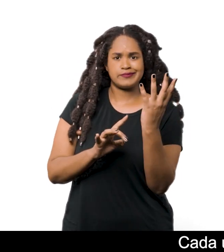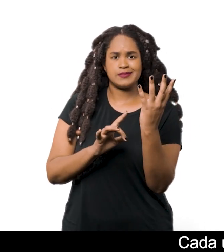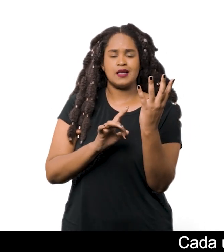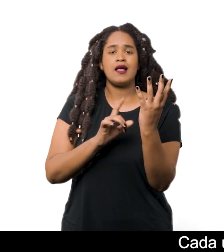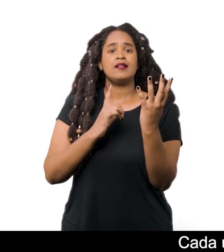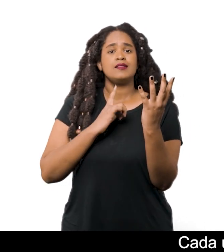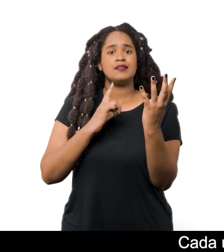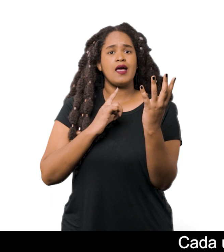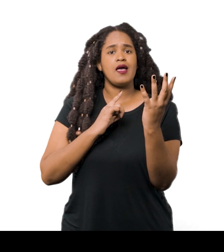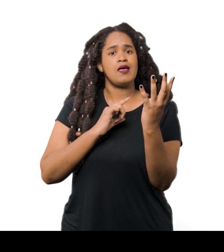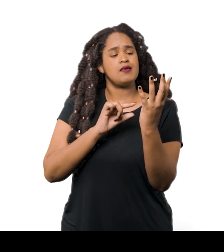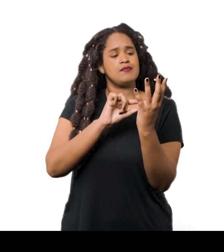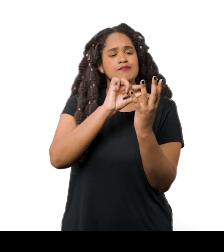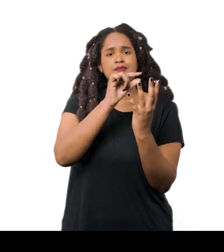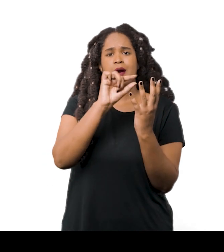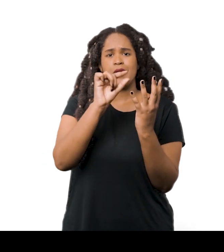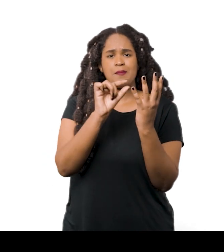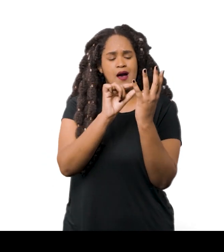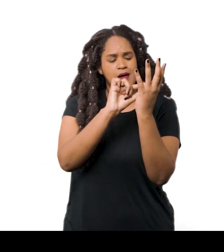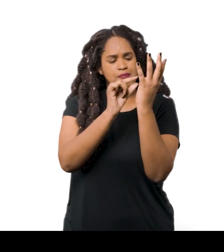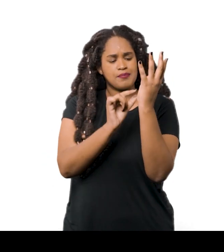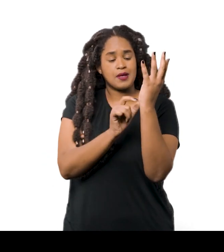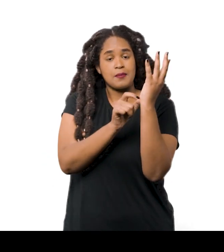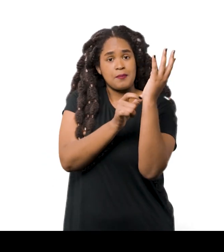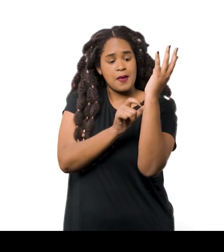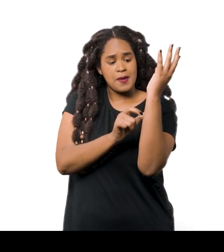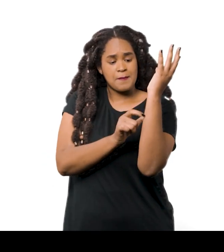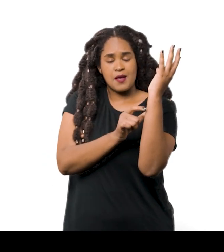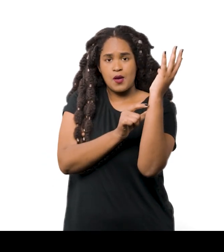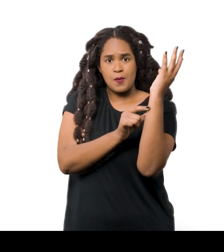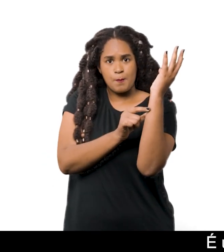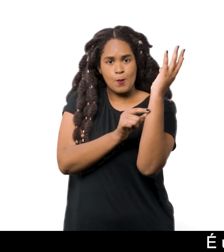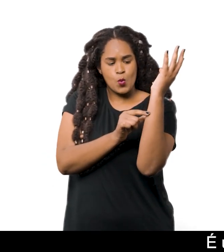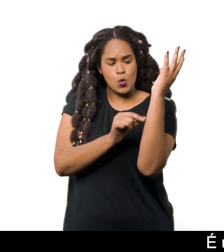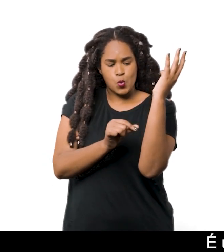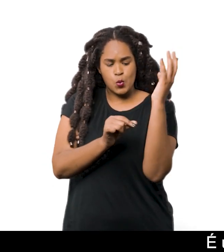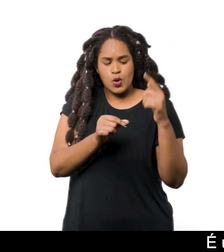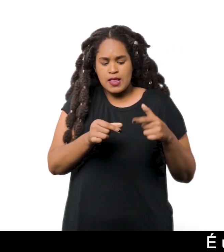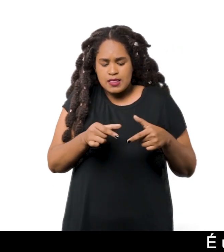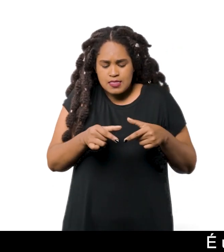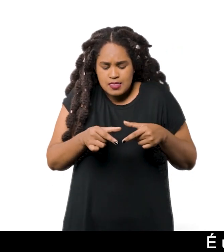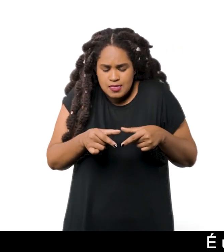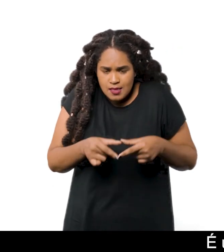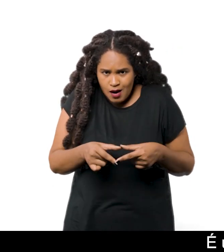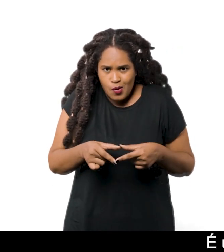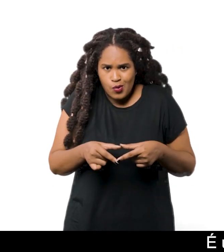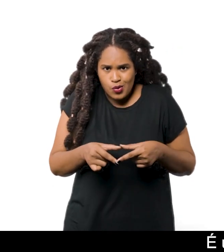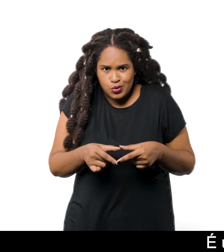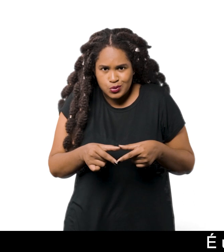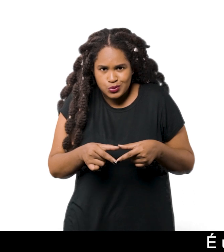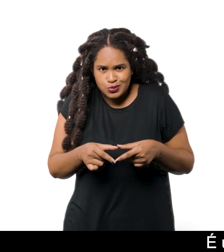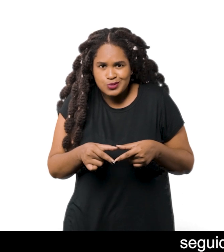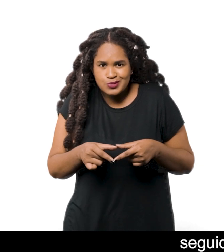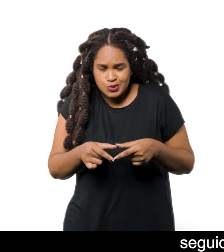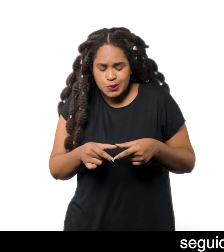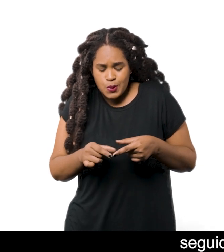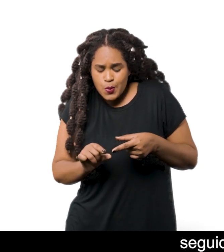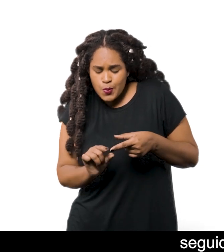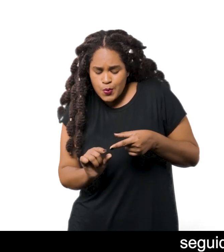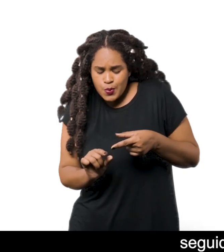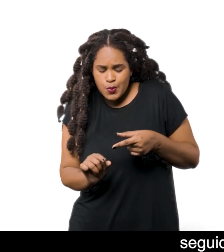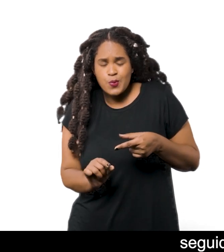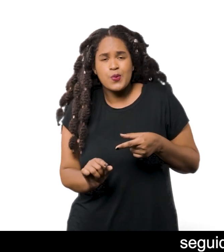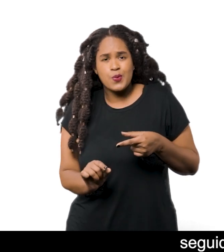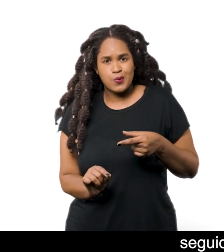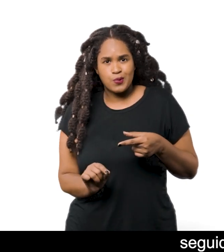um adorno na ponta, na haste por onde se segura É um triângulo virado de cabeça para baixo, seguido de